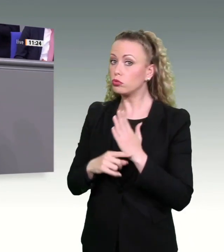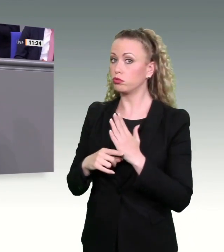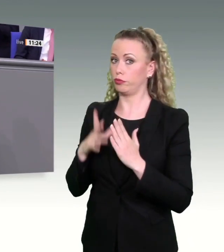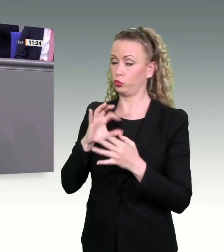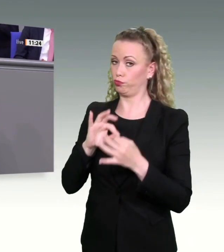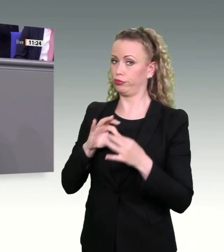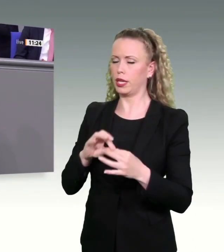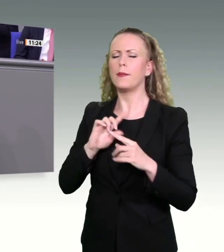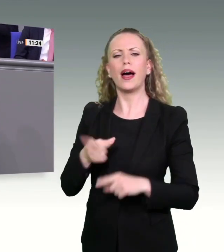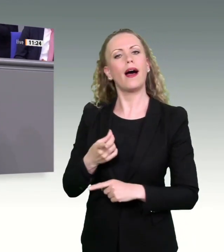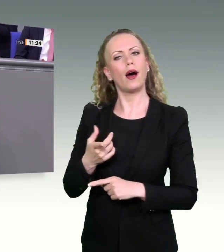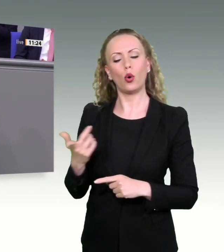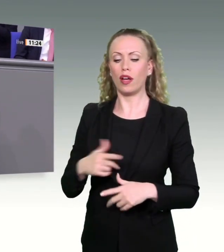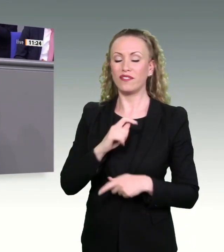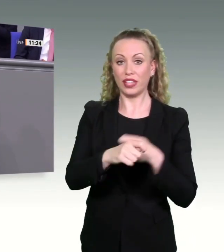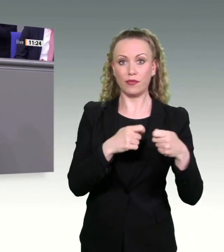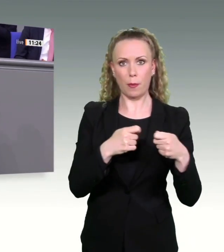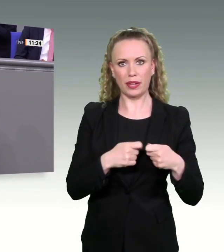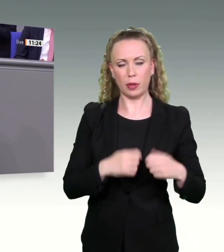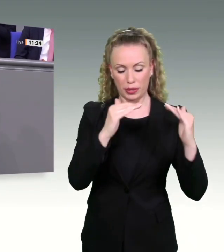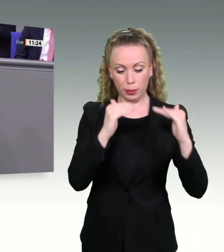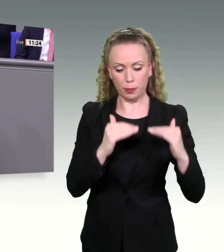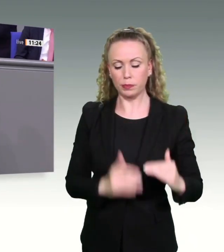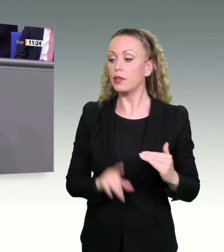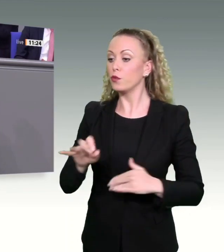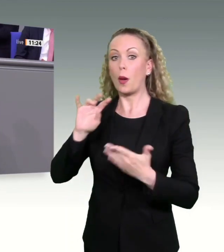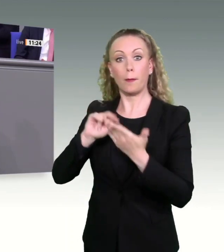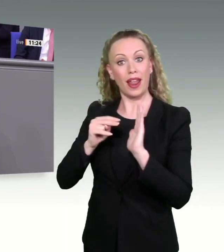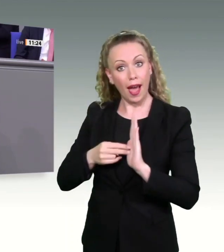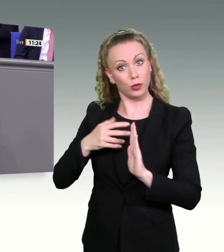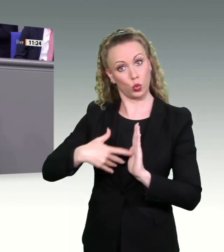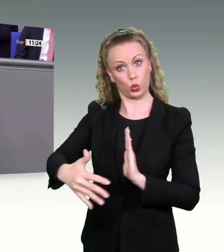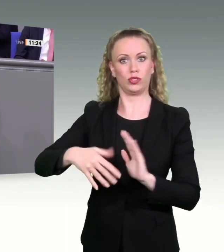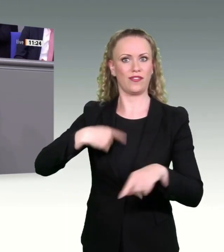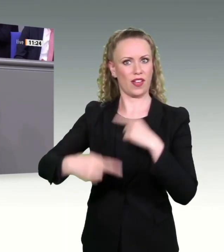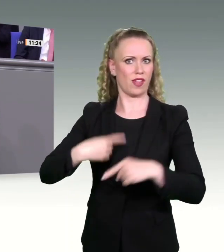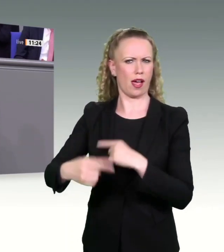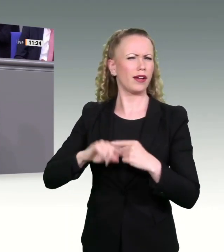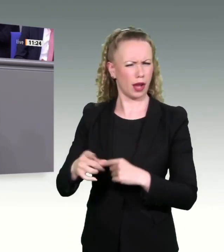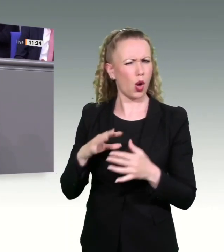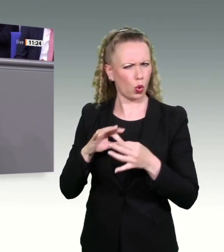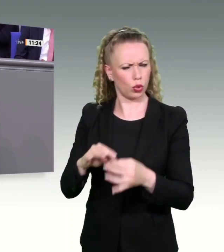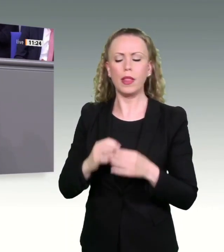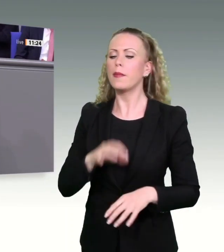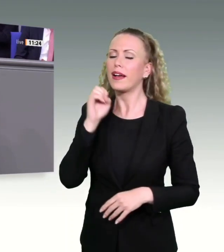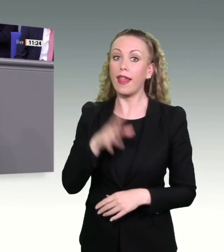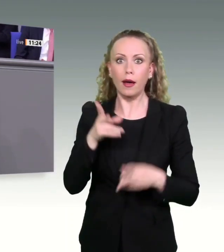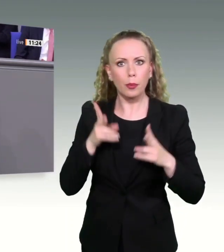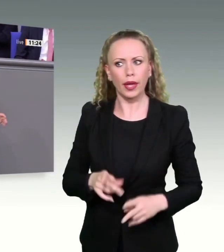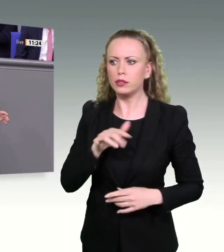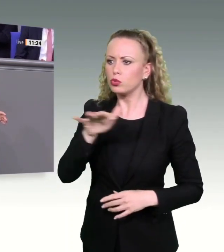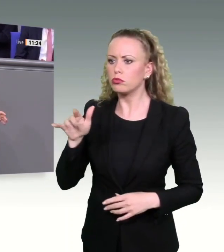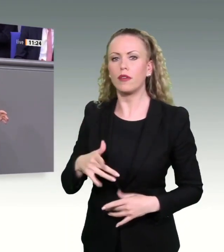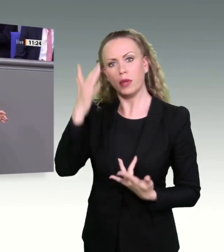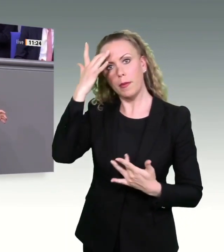Beteiligung der Verbände im Planungsverfahren ermöglichen. Klageberechtigt sollen nur Verbände sein, die anerkannt sind.